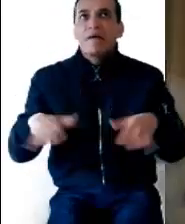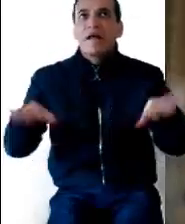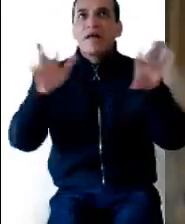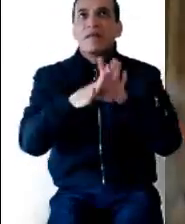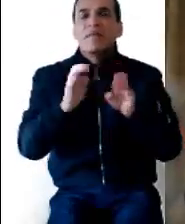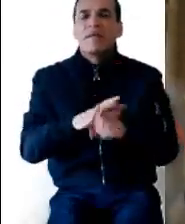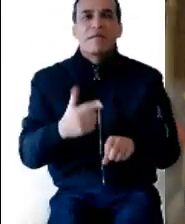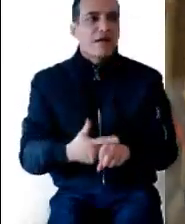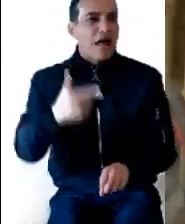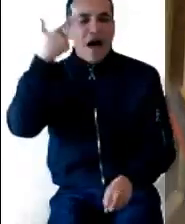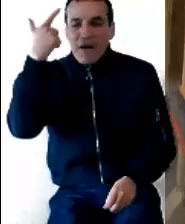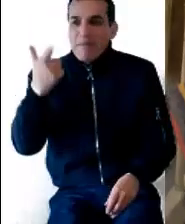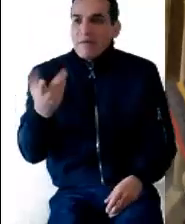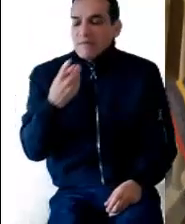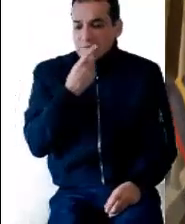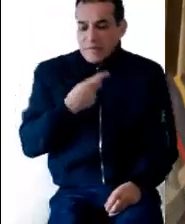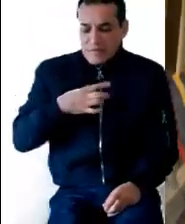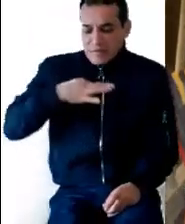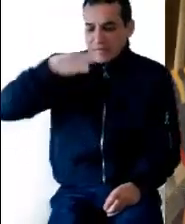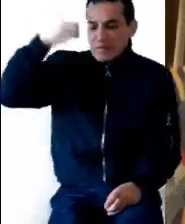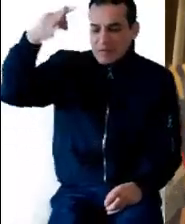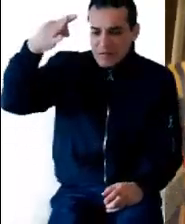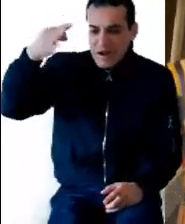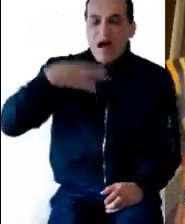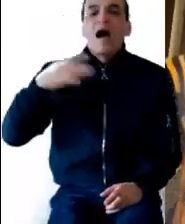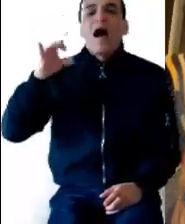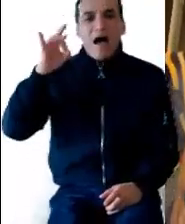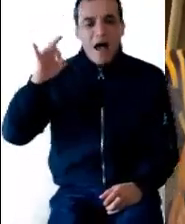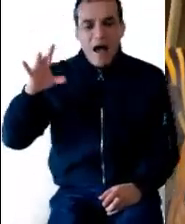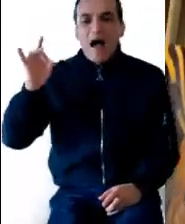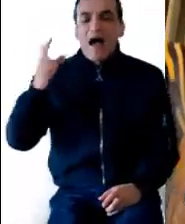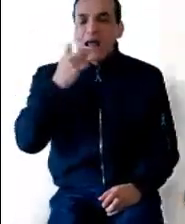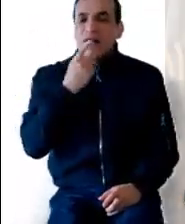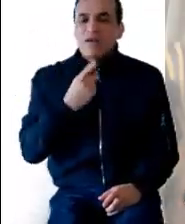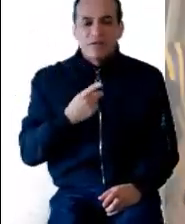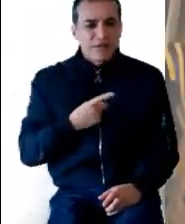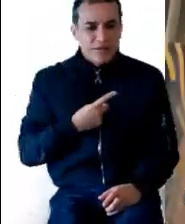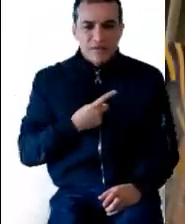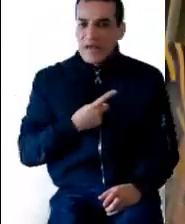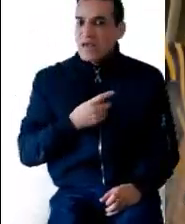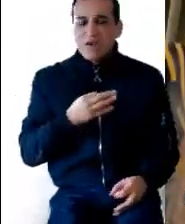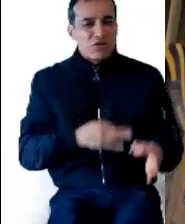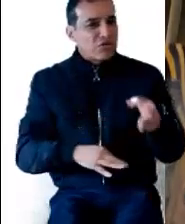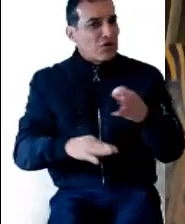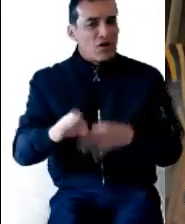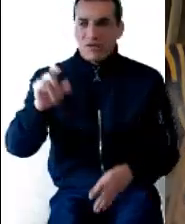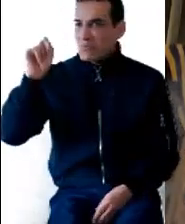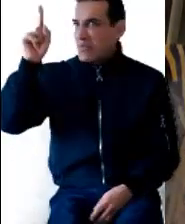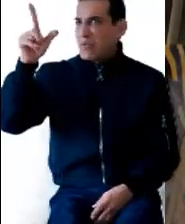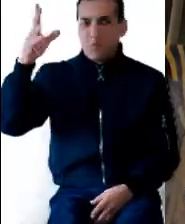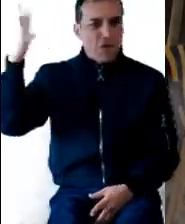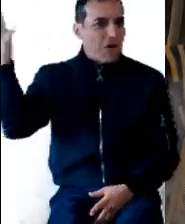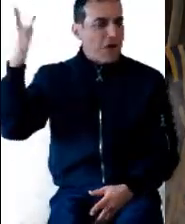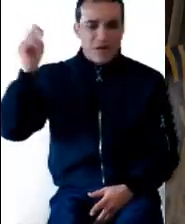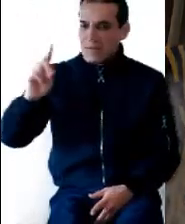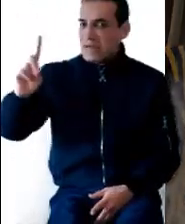también lo delicado de la propuesta. El ángel nos dice con toda claridad que toda la iniciativa parte